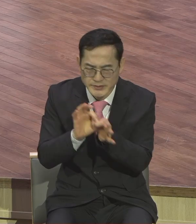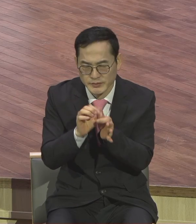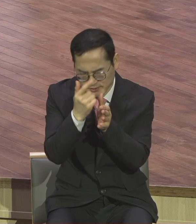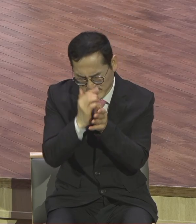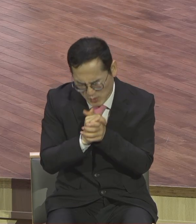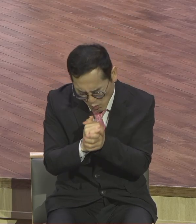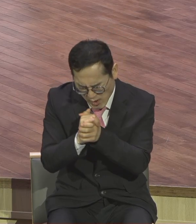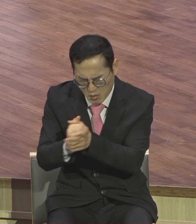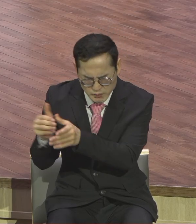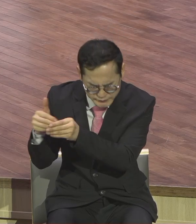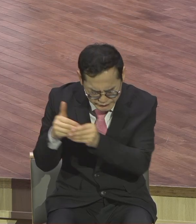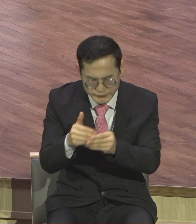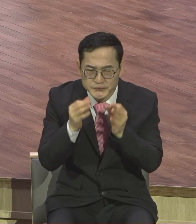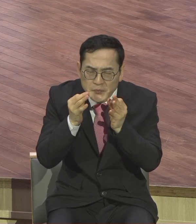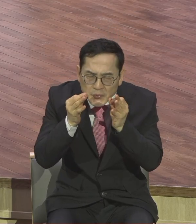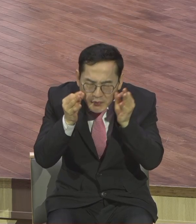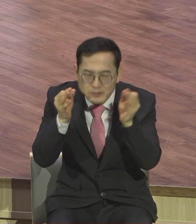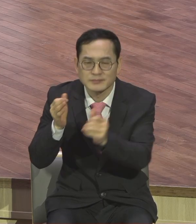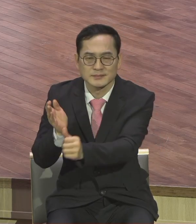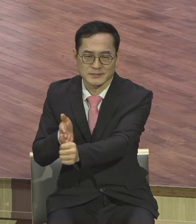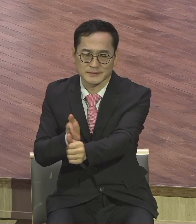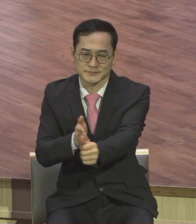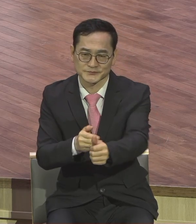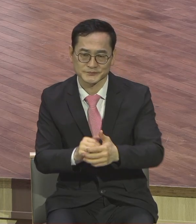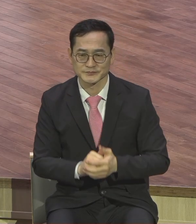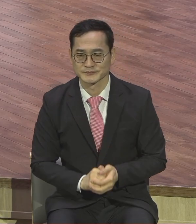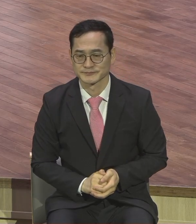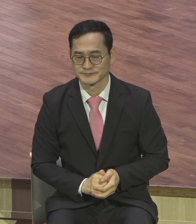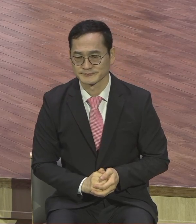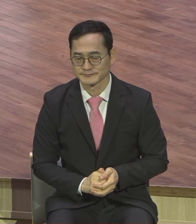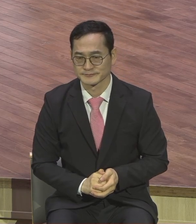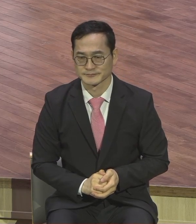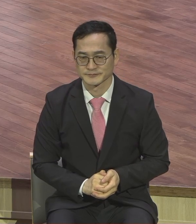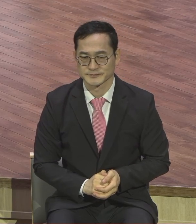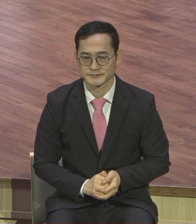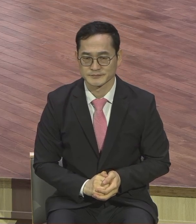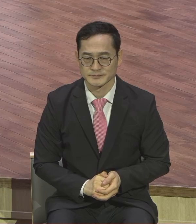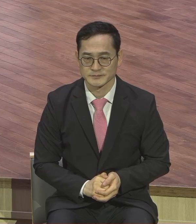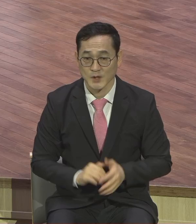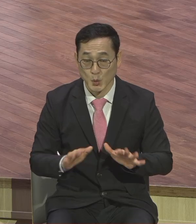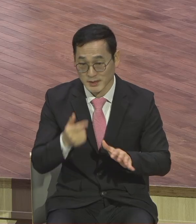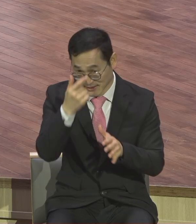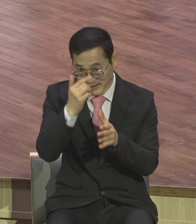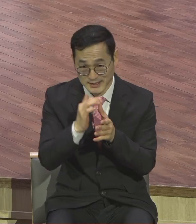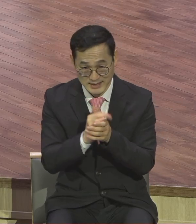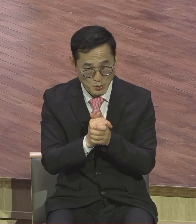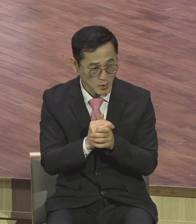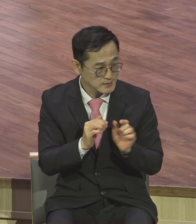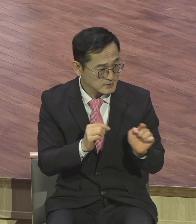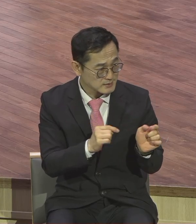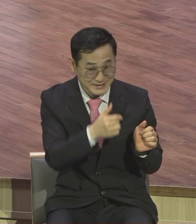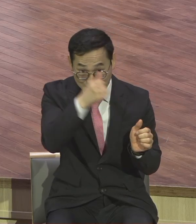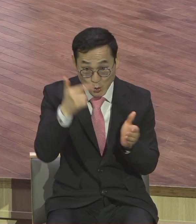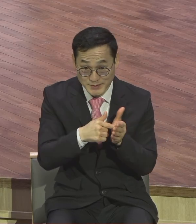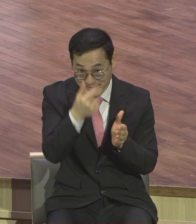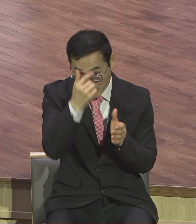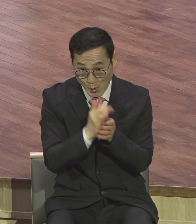아멘 오늘 기도한 우리 노여진 장노님은 피부과 원장이잖아요 또